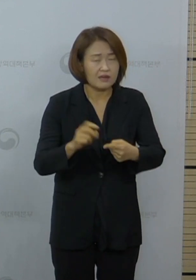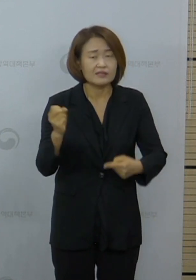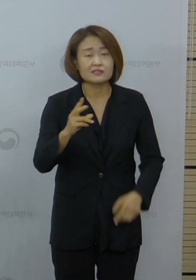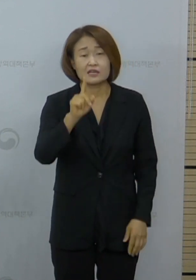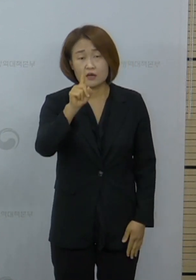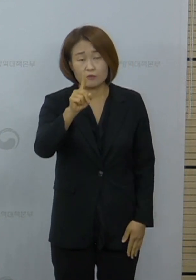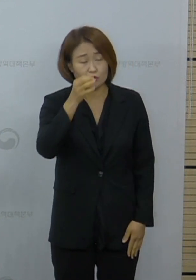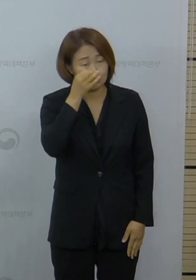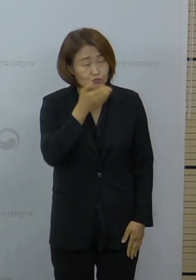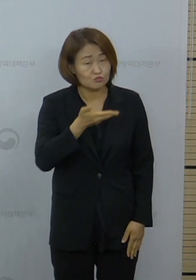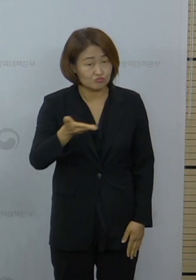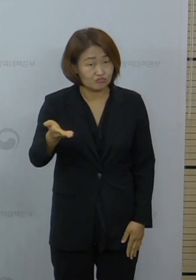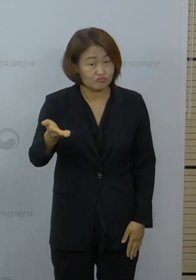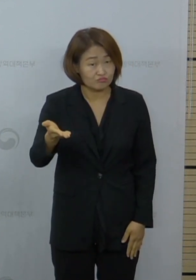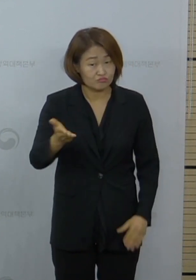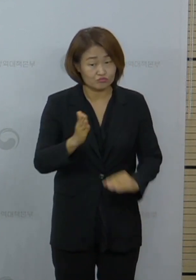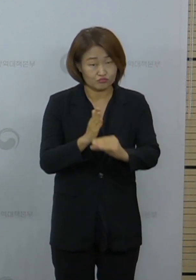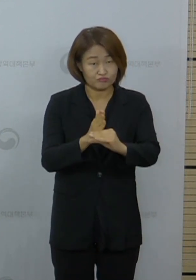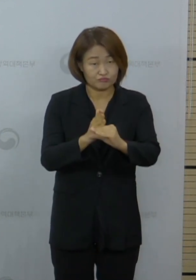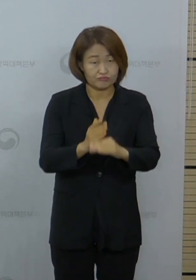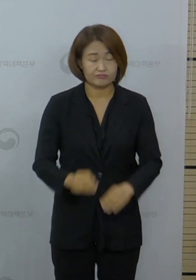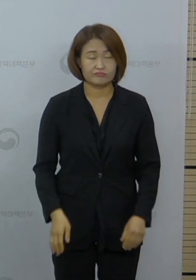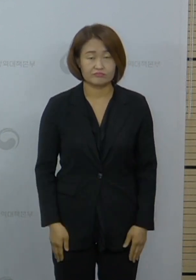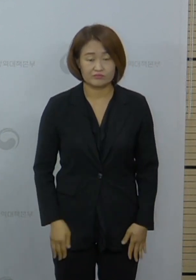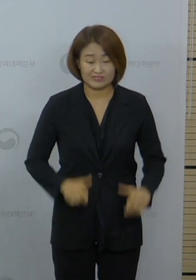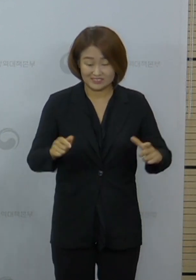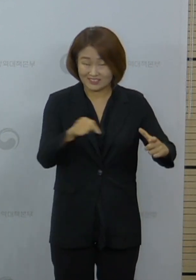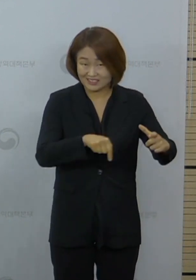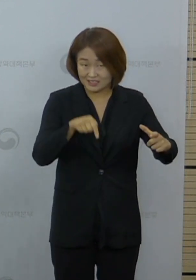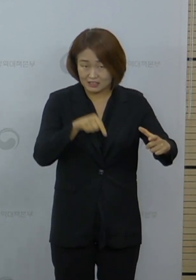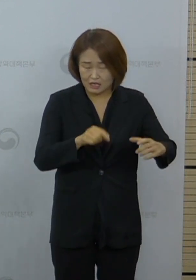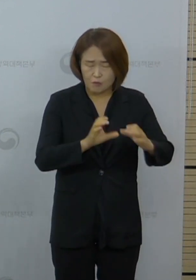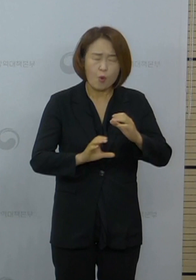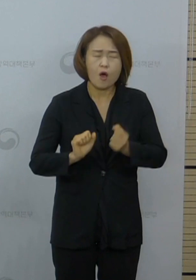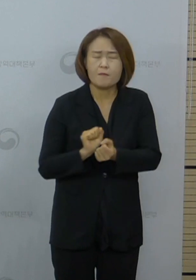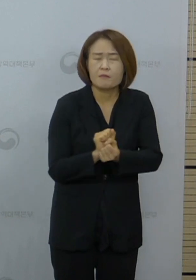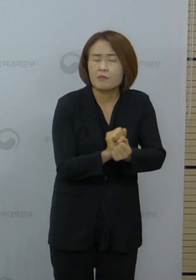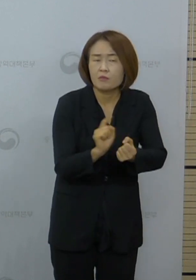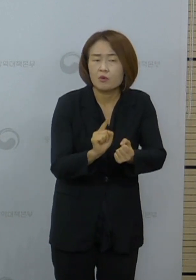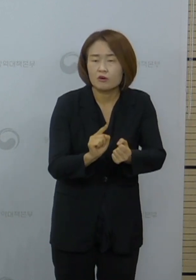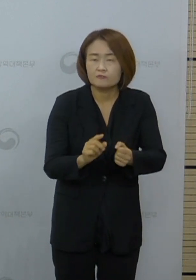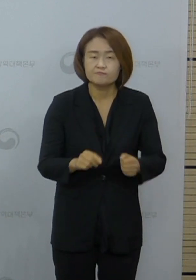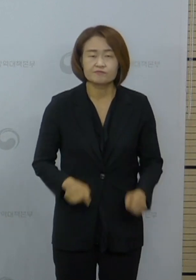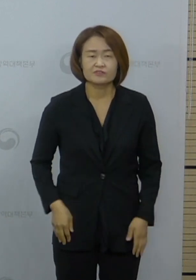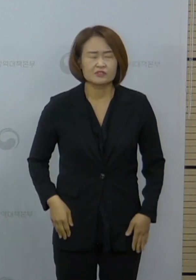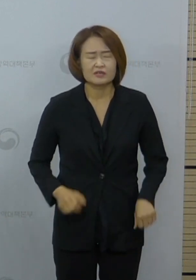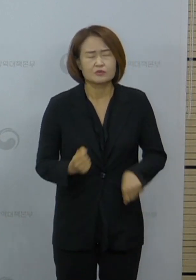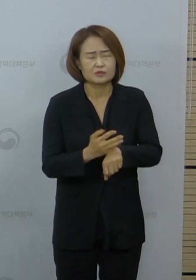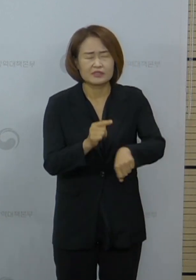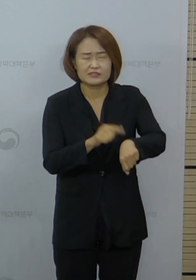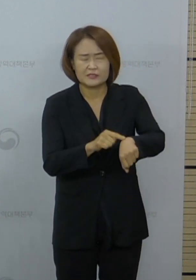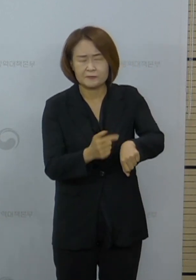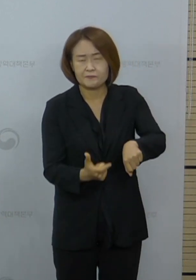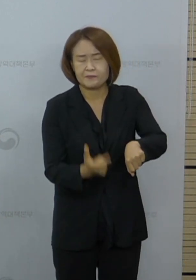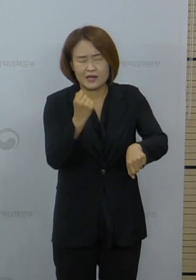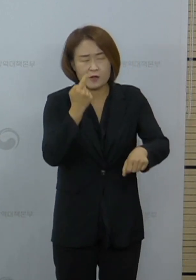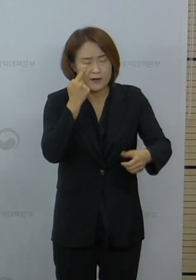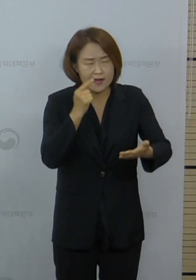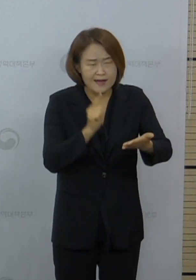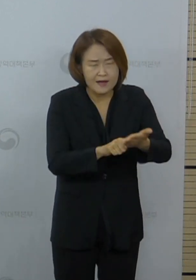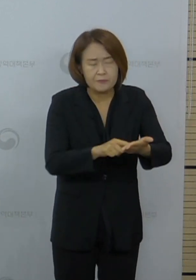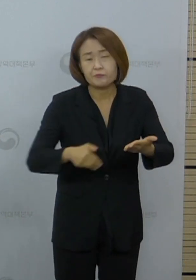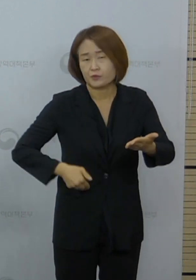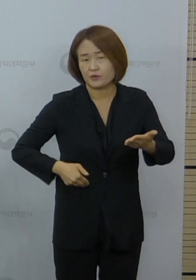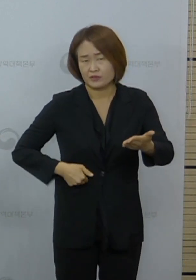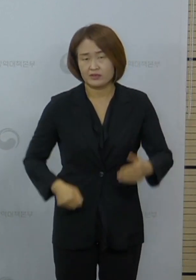상황입니다. 지역사회의 추가적인 전파 차단은 시간과의 싸움입니다. 속도전이